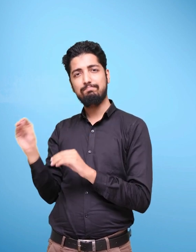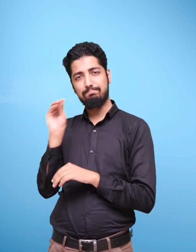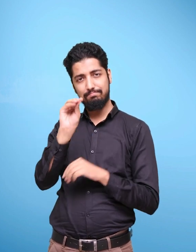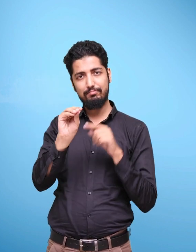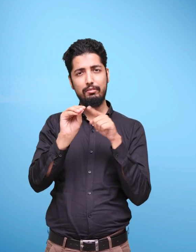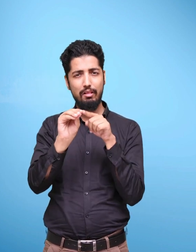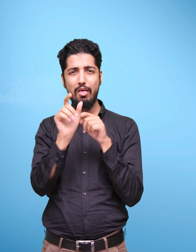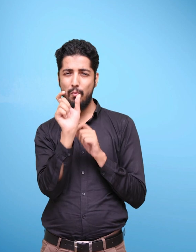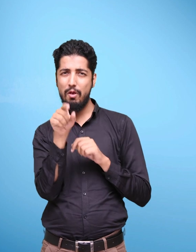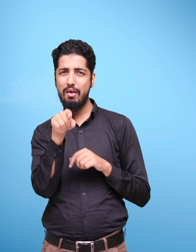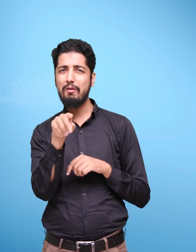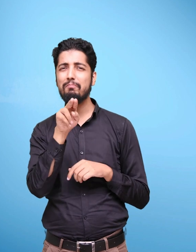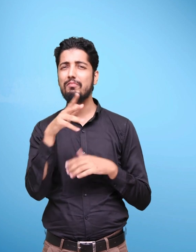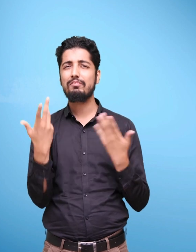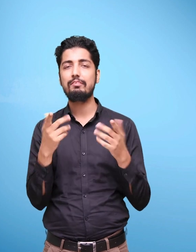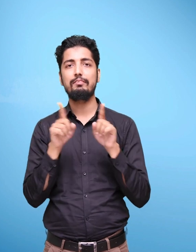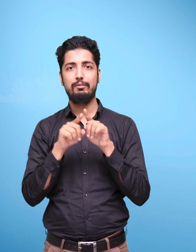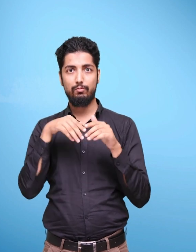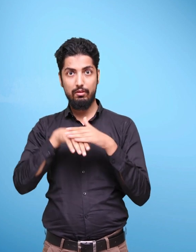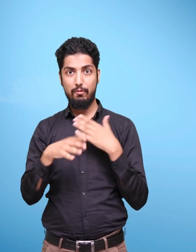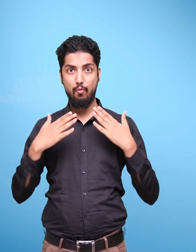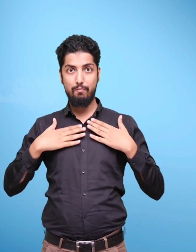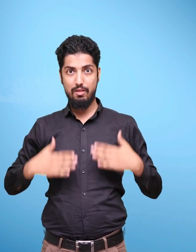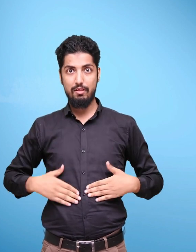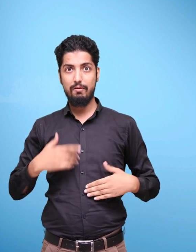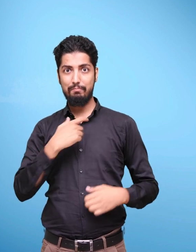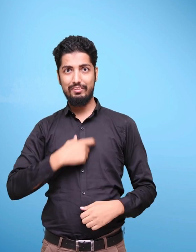as elucidated in the Tehtriya Upanishad.